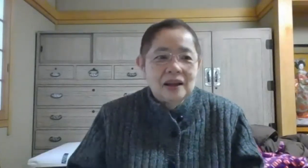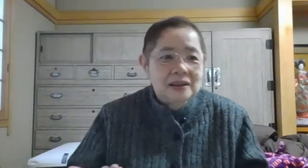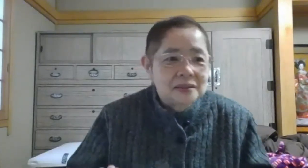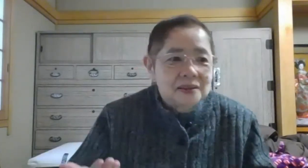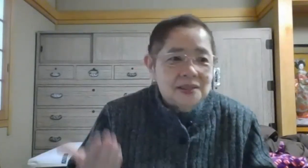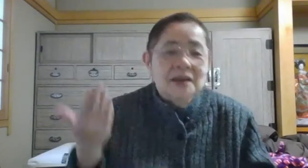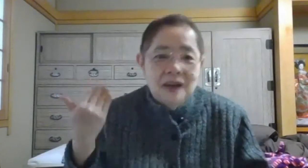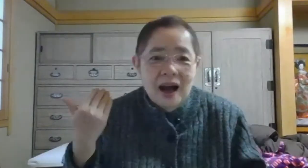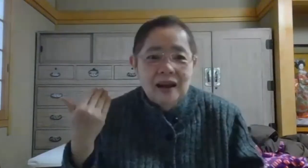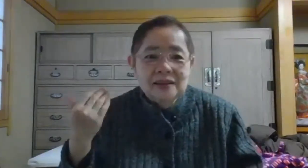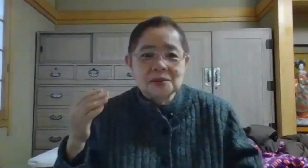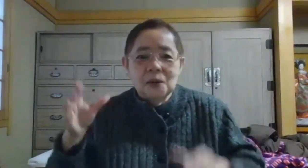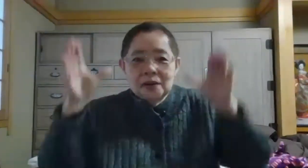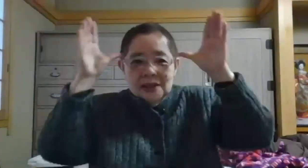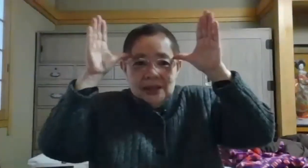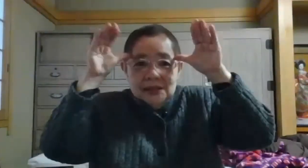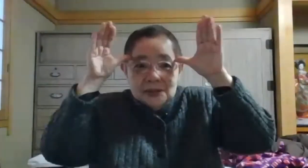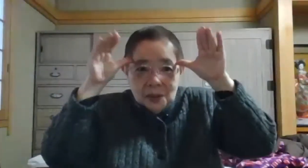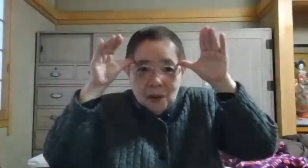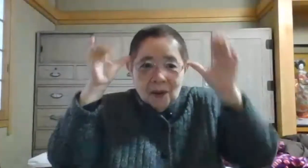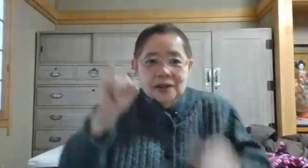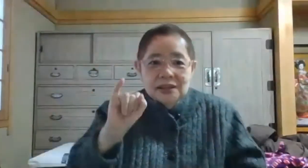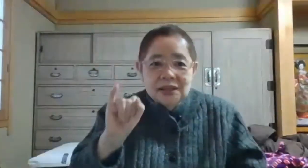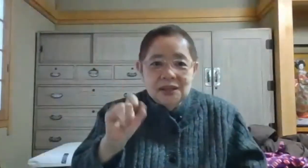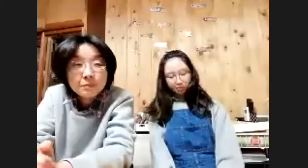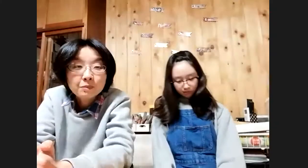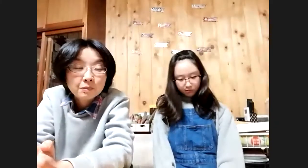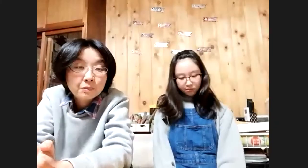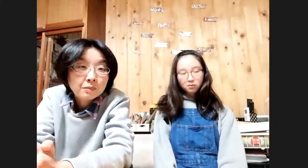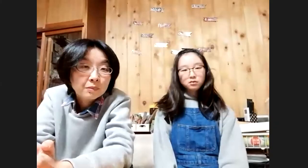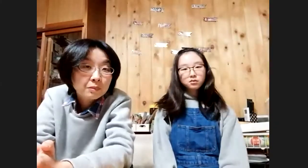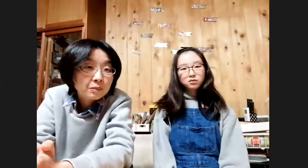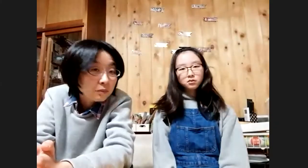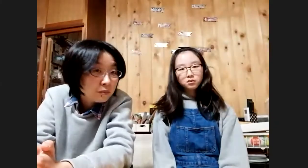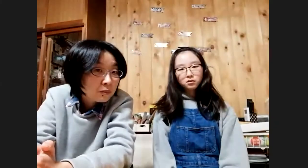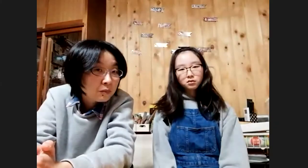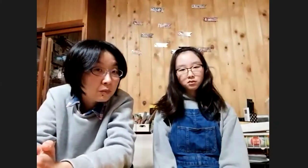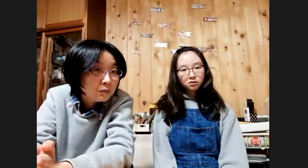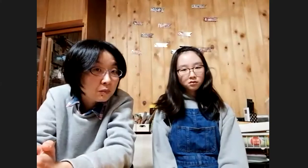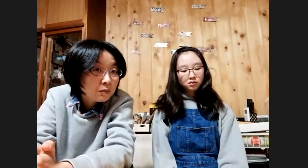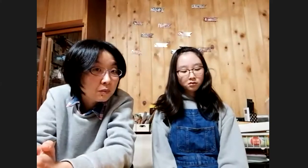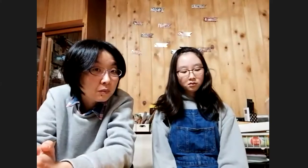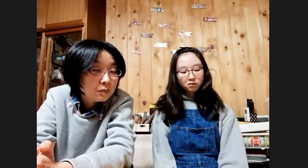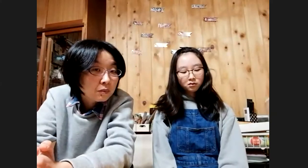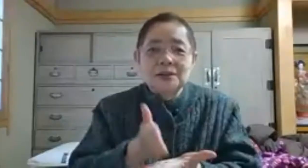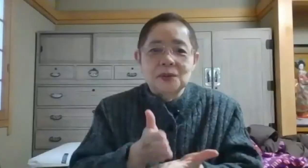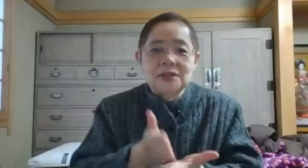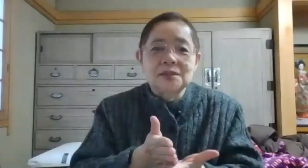以前はその犬と犬の違いを表して説明